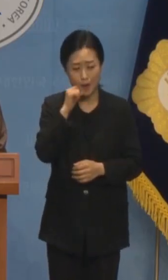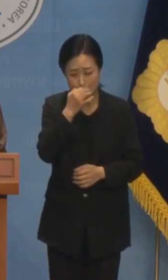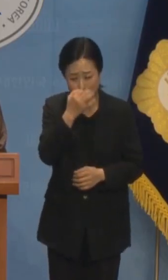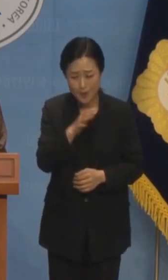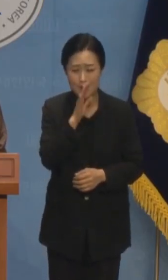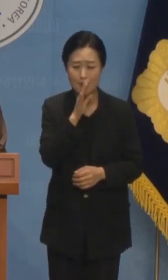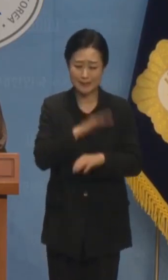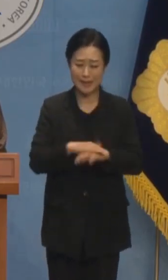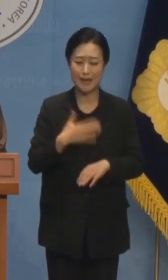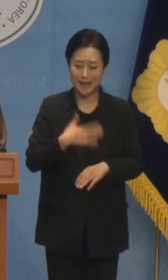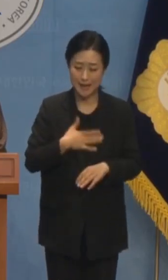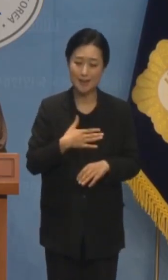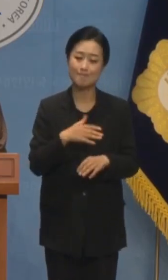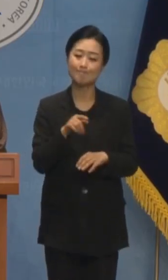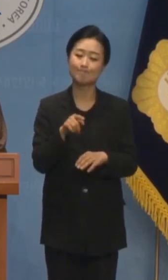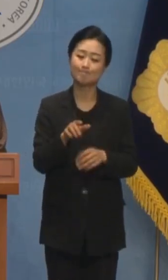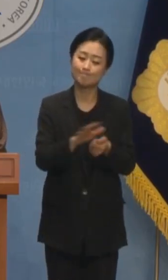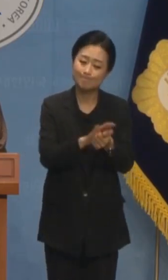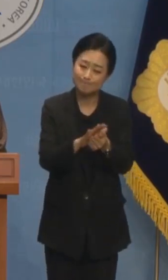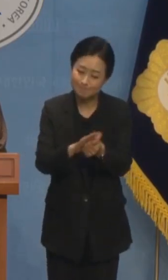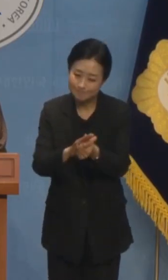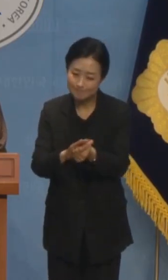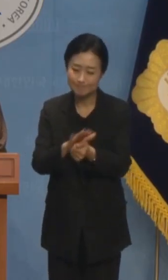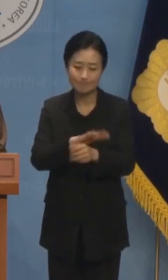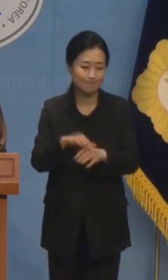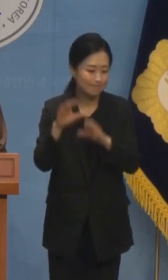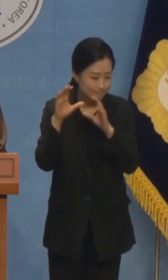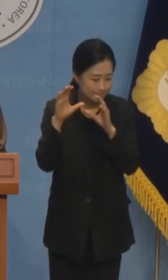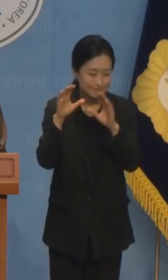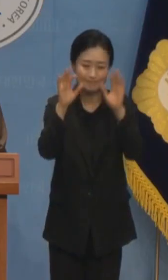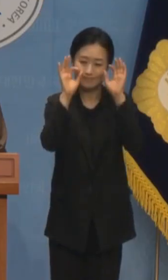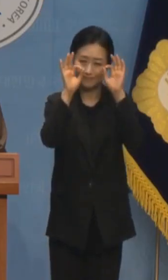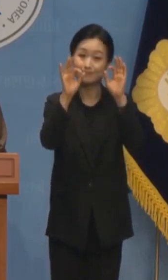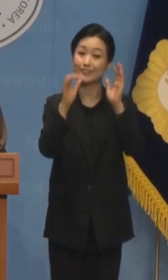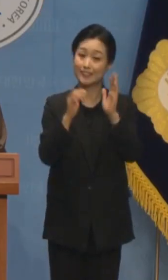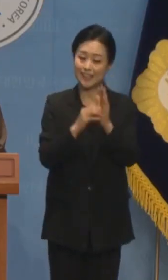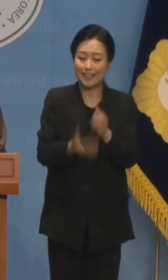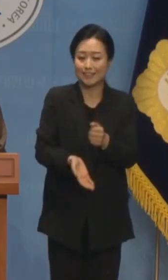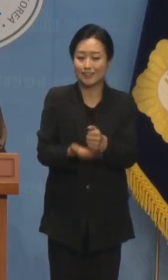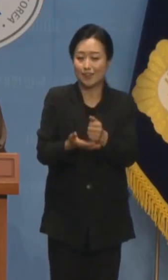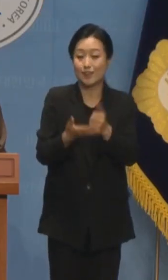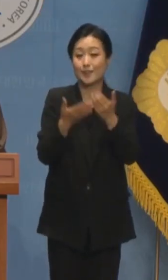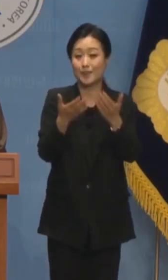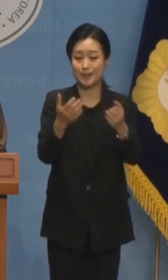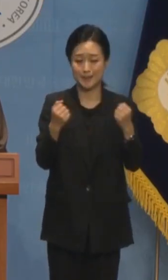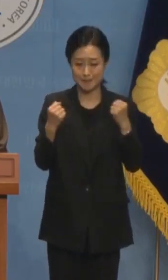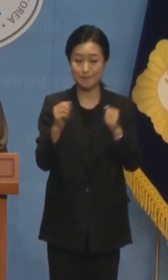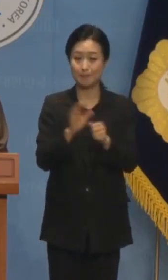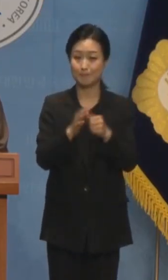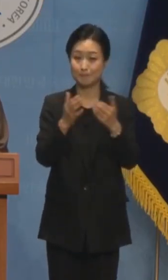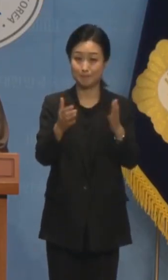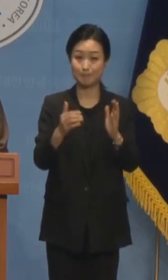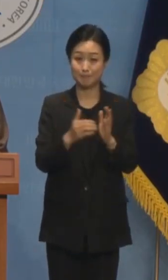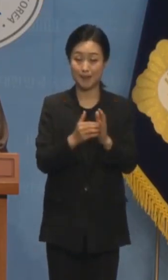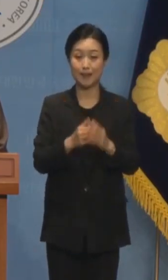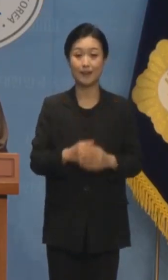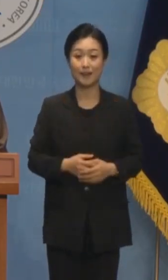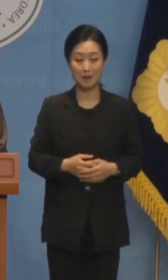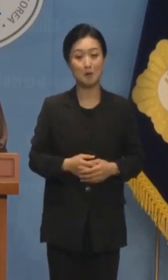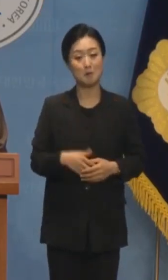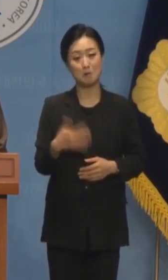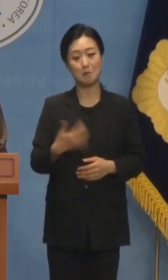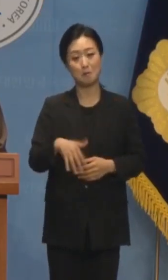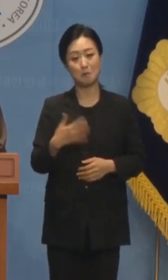앞으로도 현장의 목소리에 항상 귀 기울이겠다라며 격려에 나선 겁니다 가히 정권 실세에